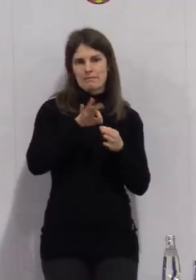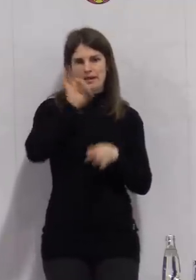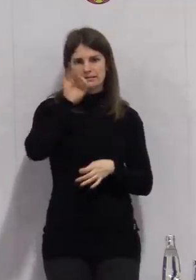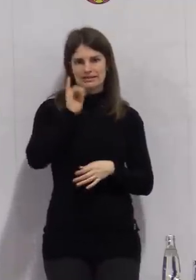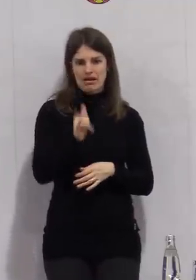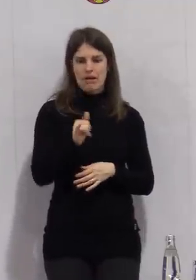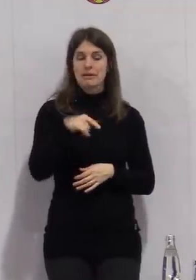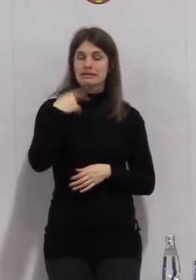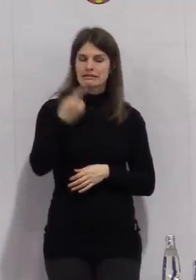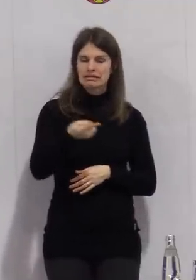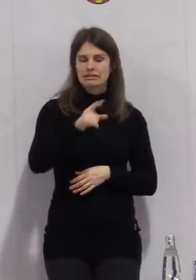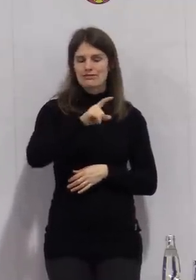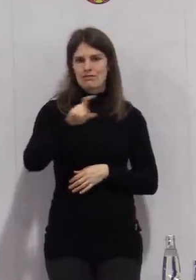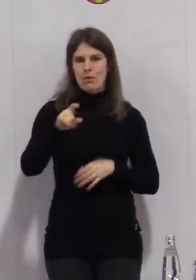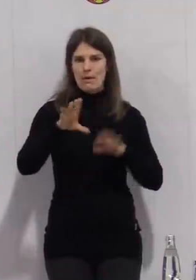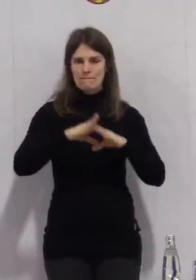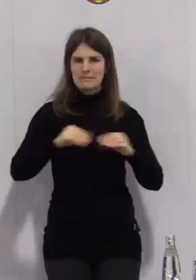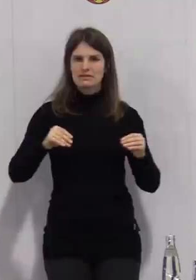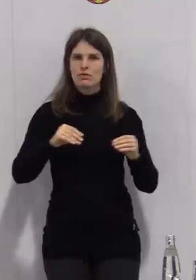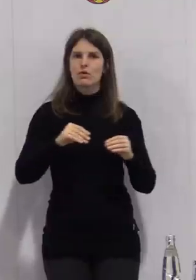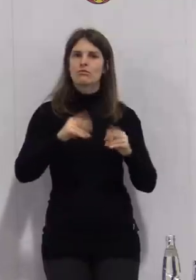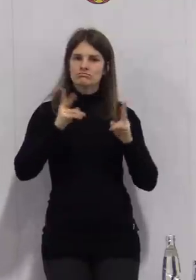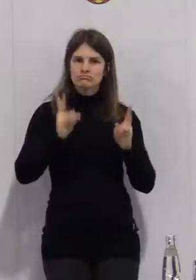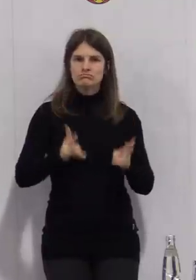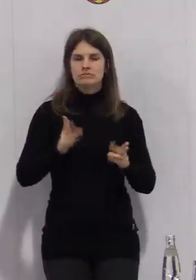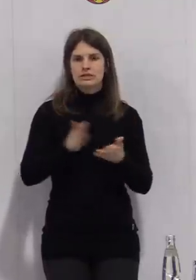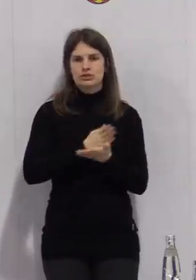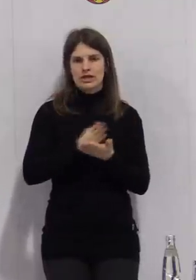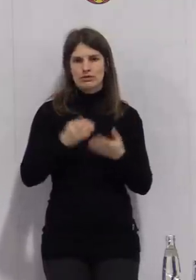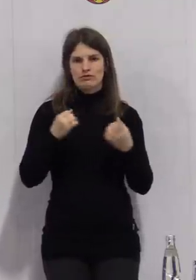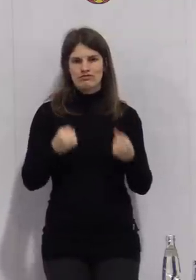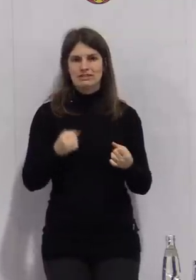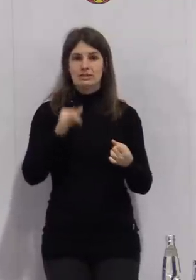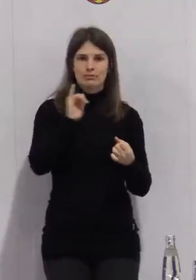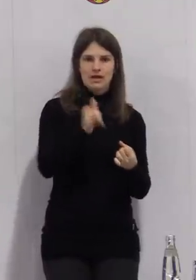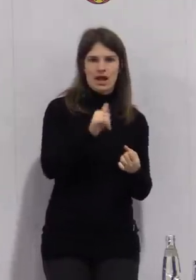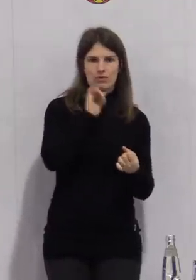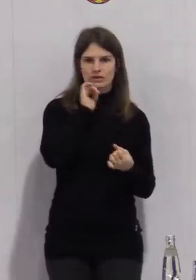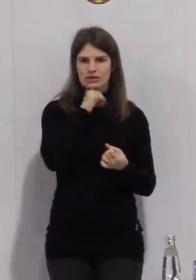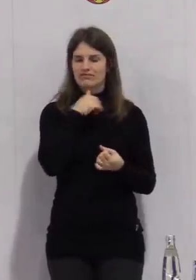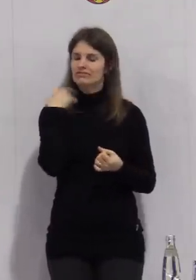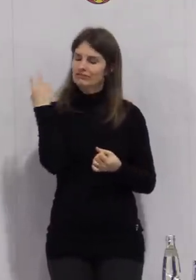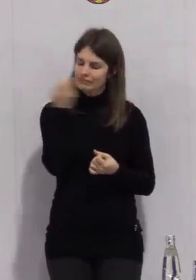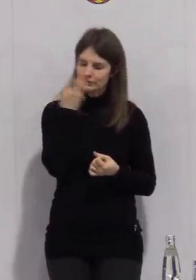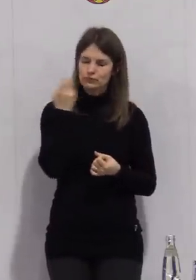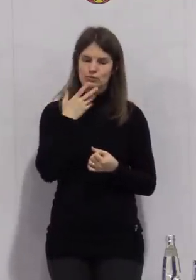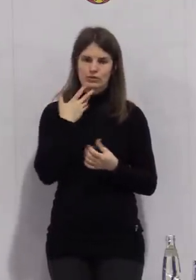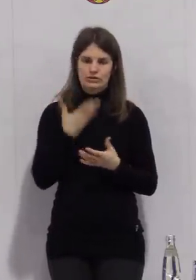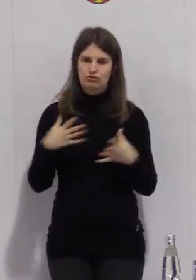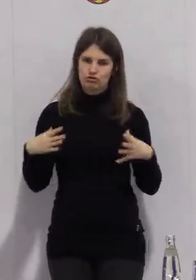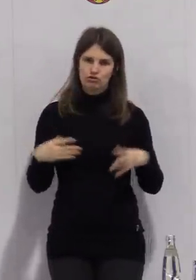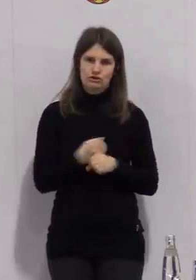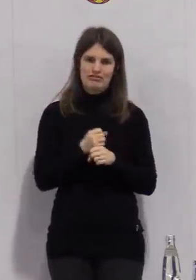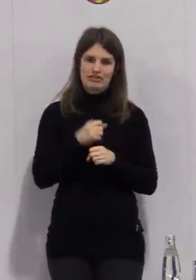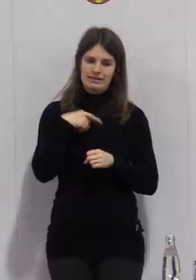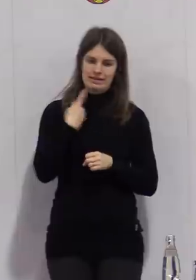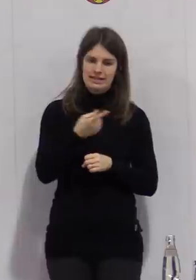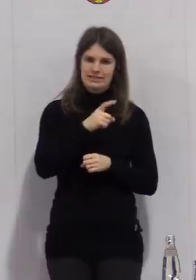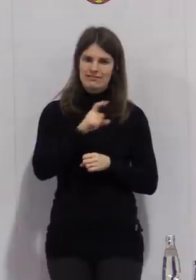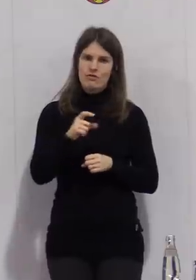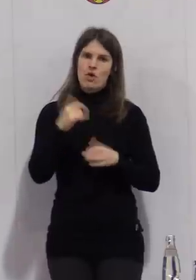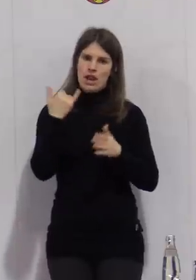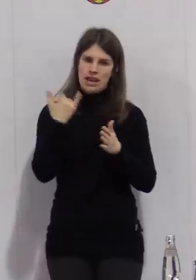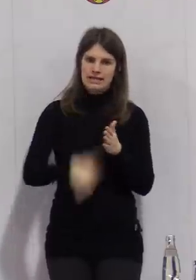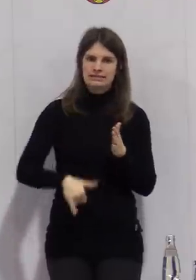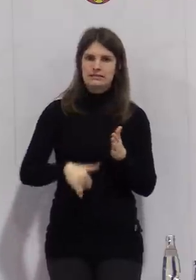am 15. März tatsächlich starten können. Wir werden alles unternehmen, dass das möglich wird, dass also die nächste Woche dann die letzte